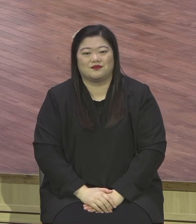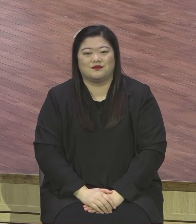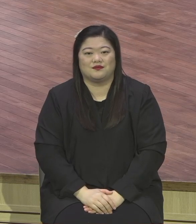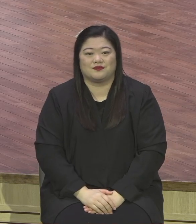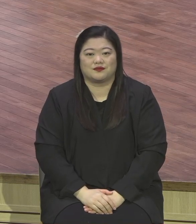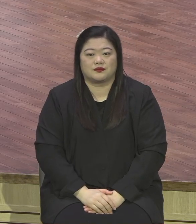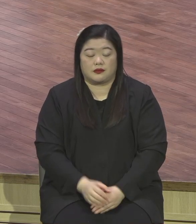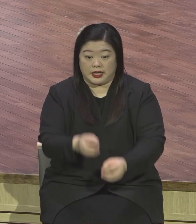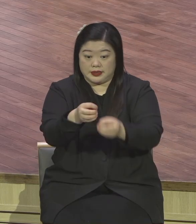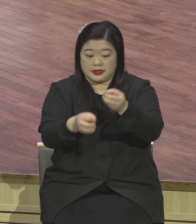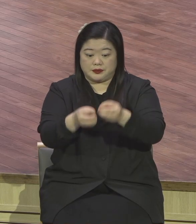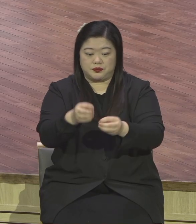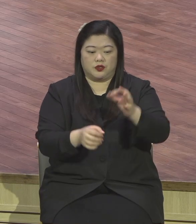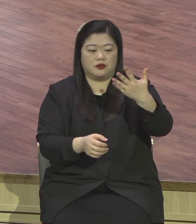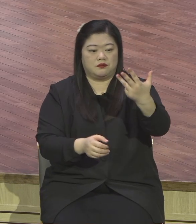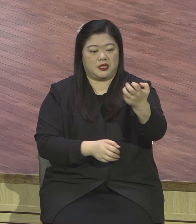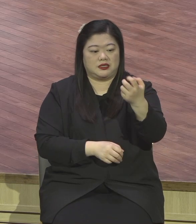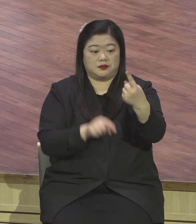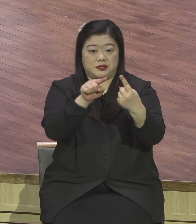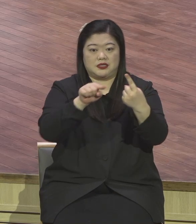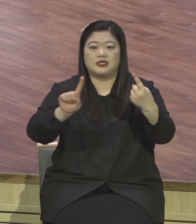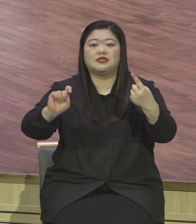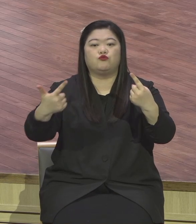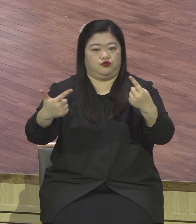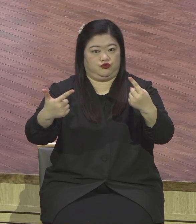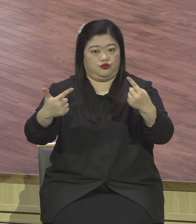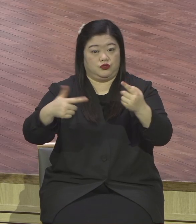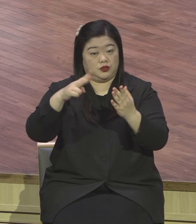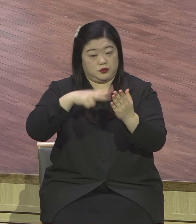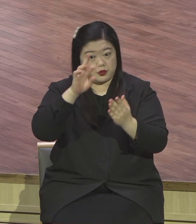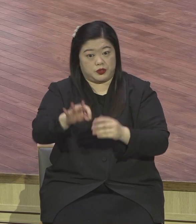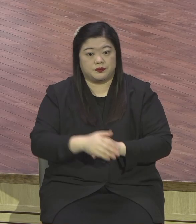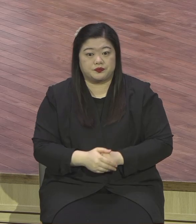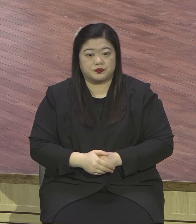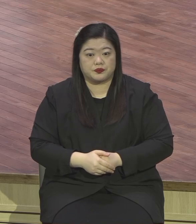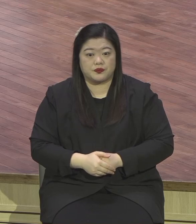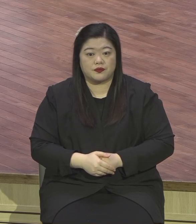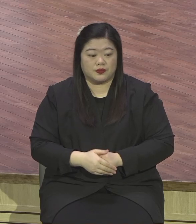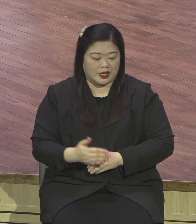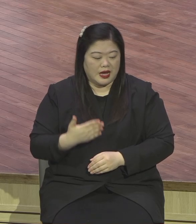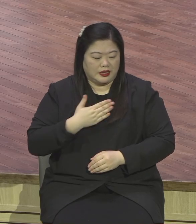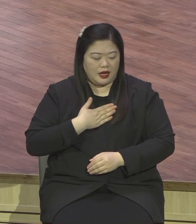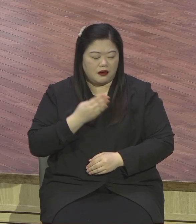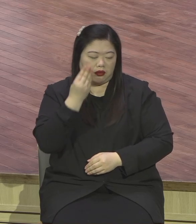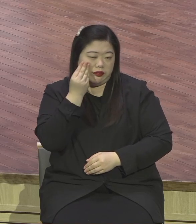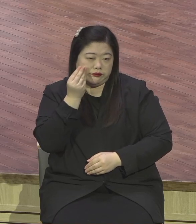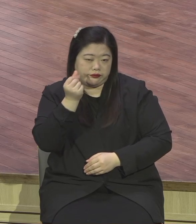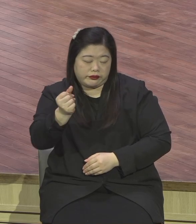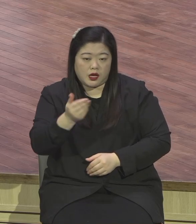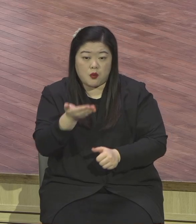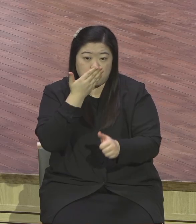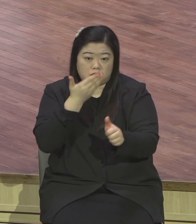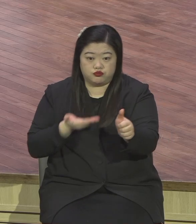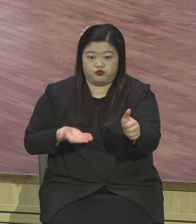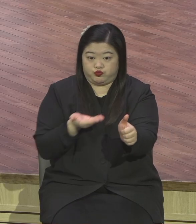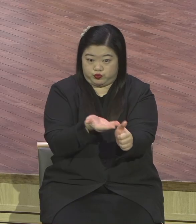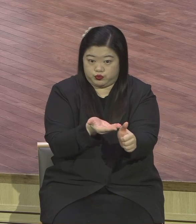16절 보세요. 16절. 또 내가 기름진 밀을 그들에게 먹이며 반석에서 나오는